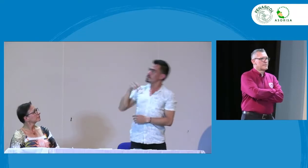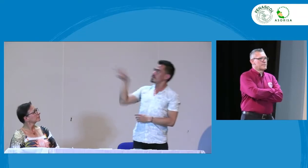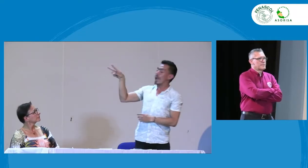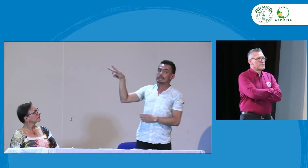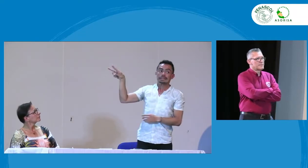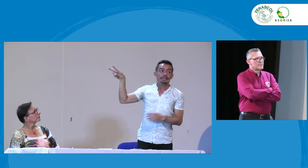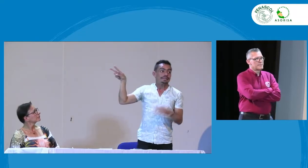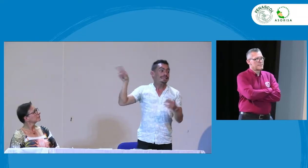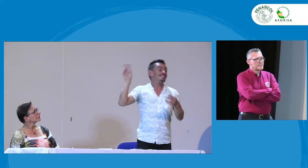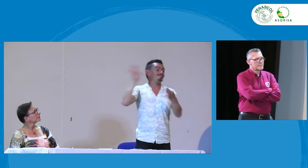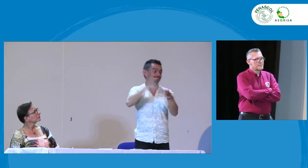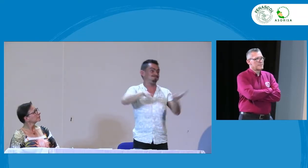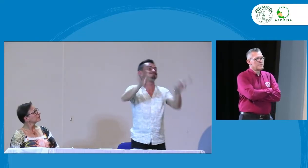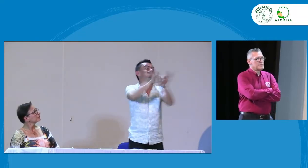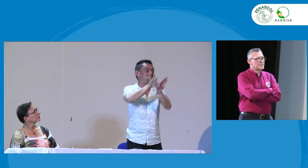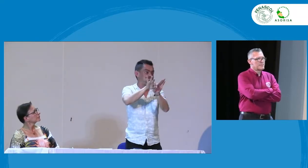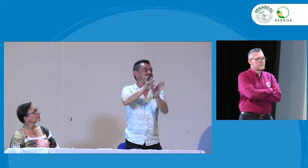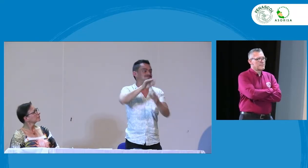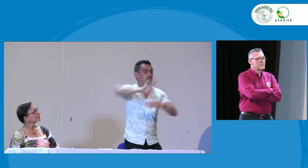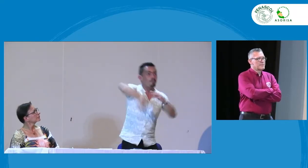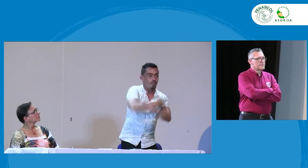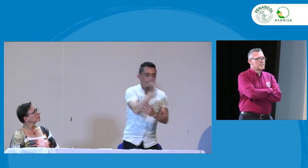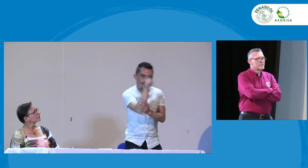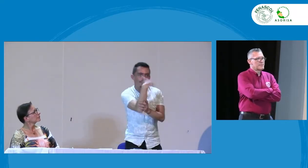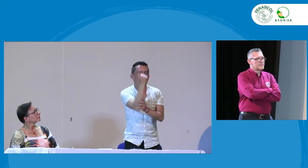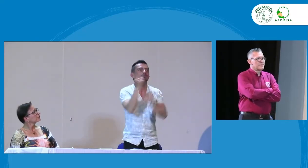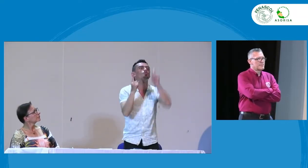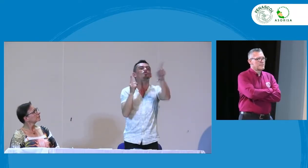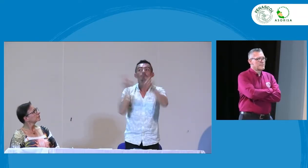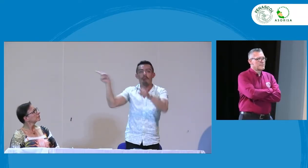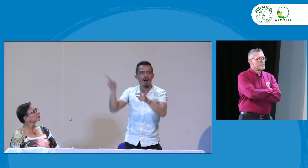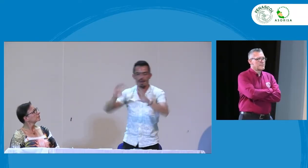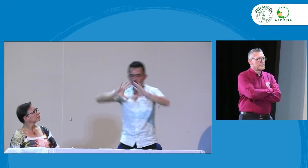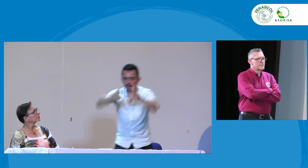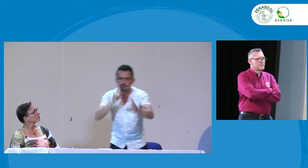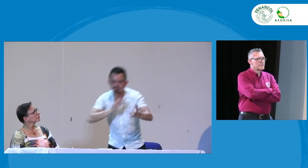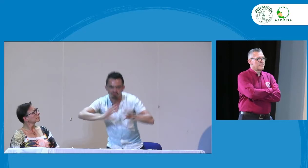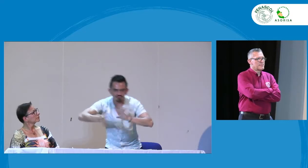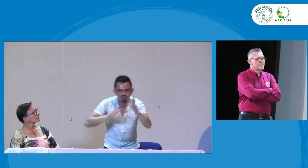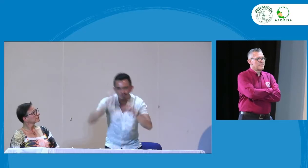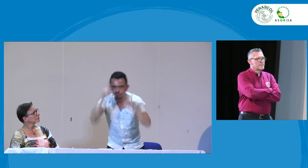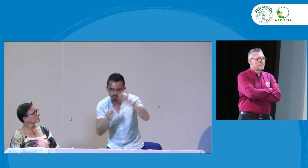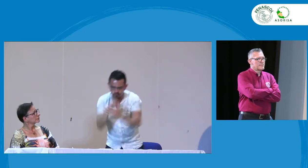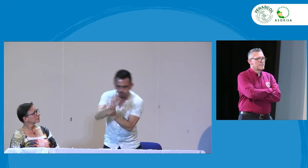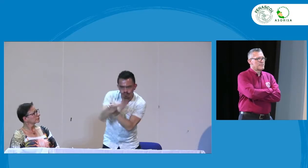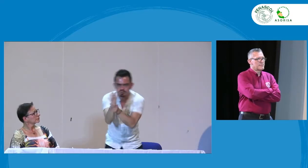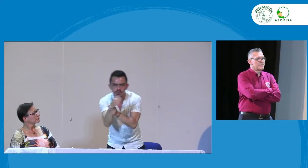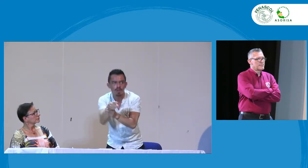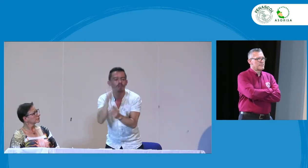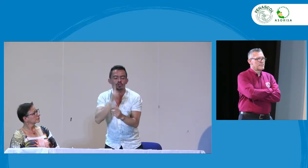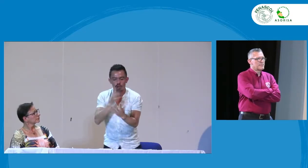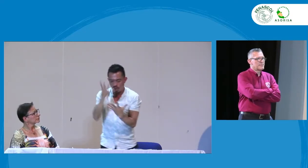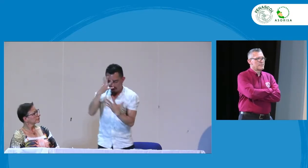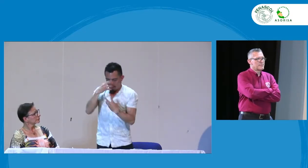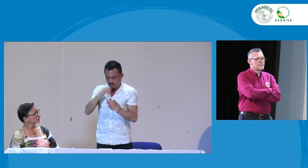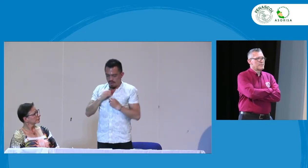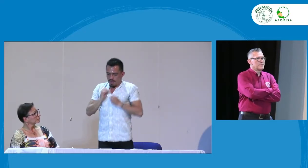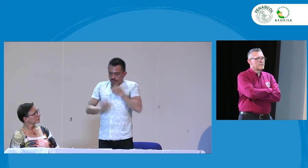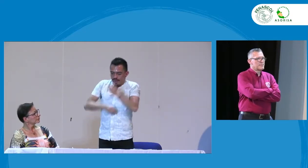vieron el poema de Tony en el que ella utilizaba la misma configuración y hablaba acerca de la lengua de